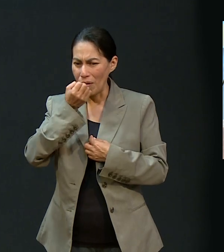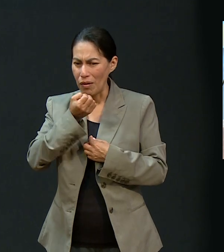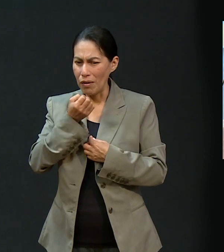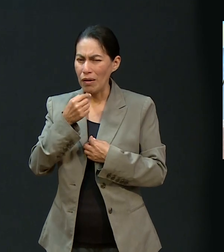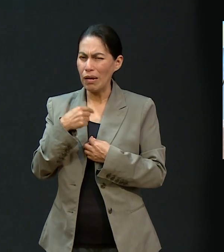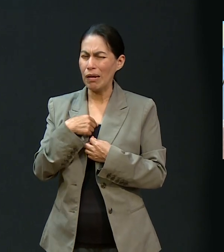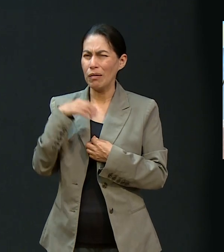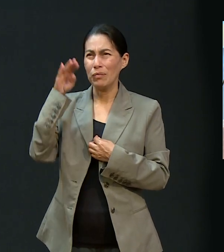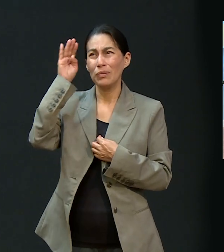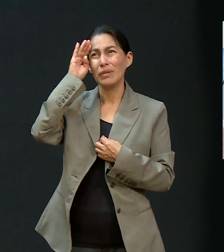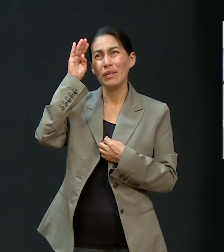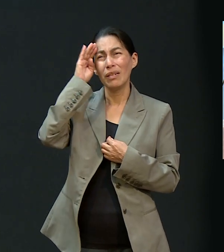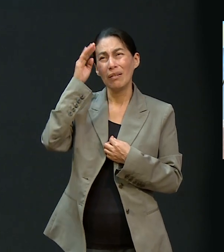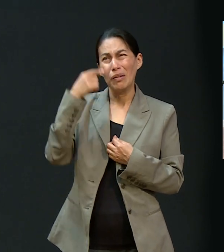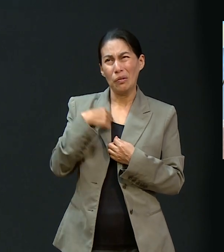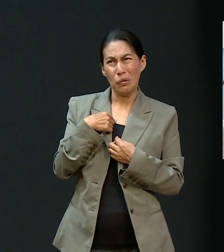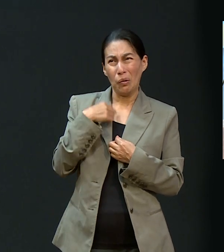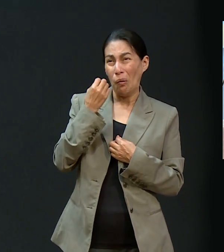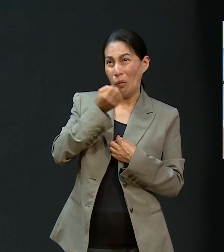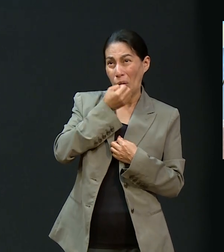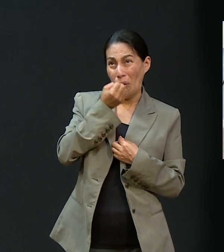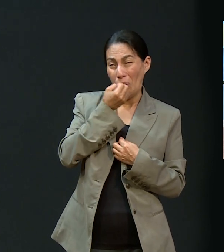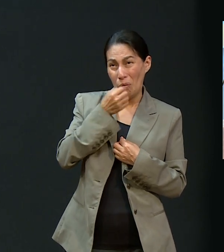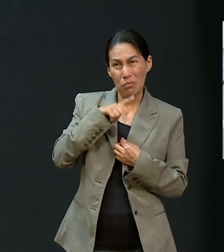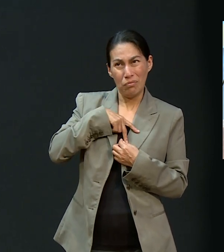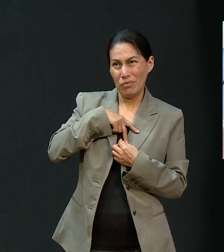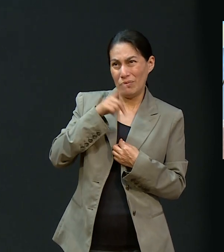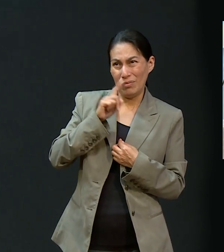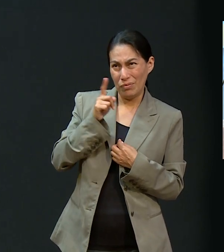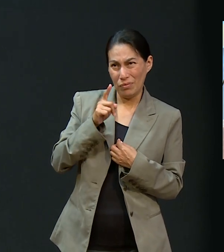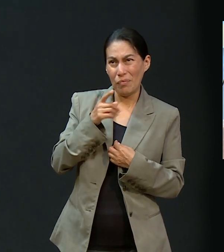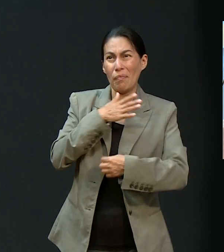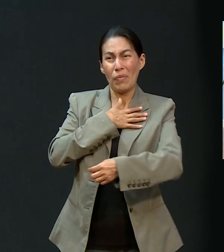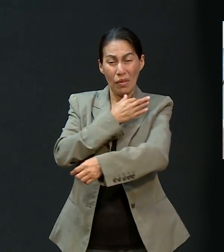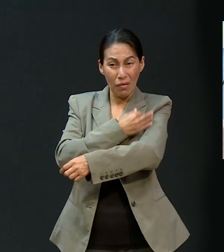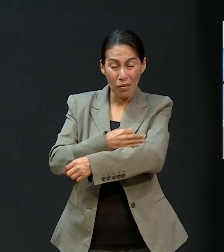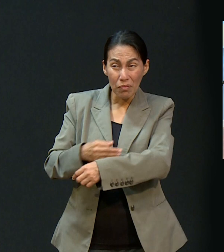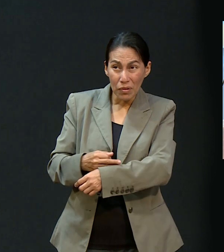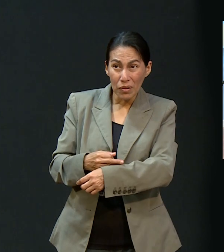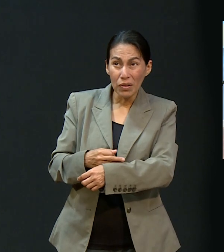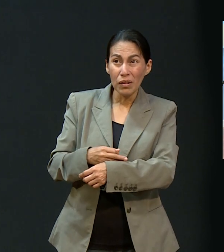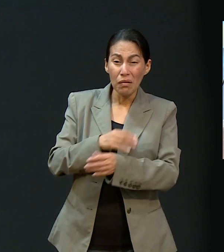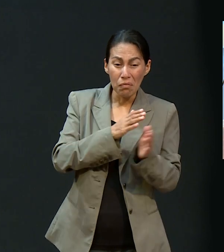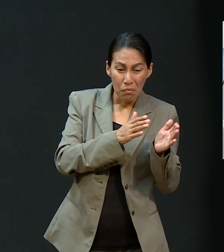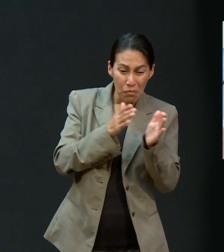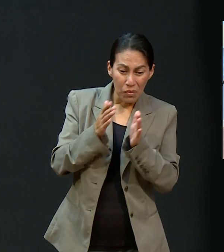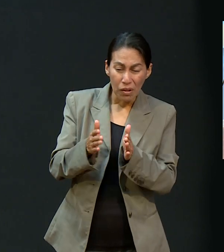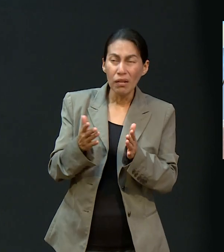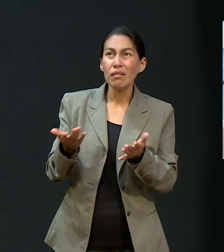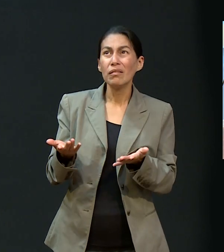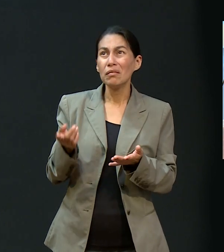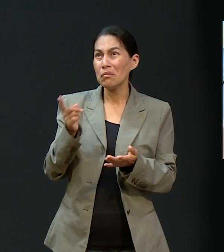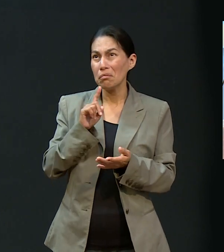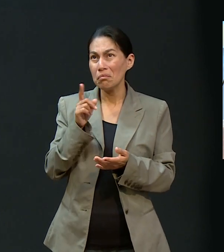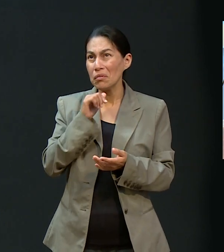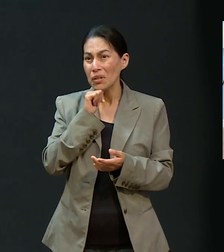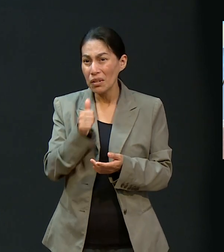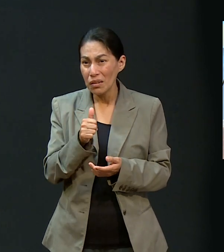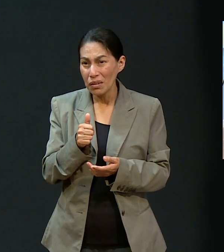hago? ¿Y por qué yo no oro por los demás? Porque digo, bueno, sí oro por mi familia,